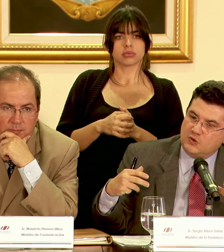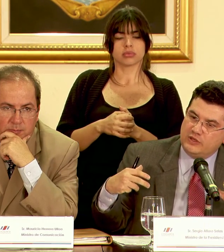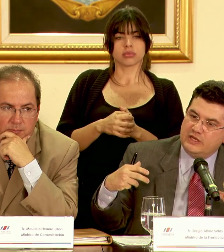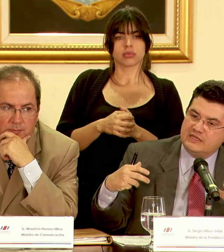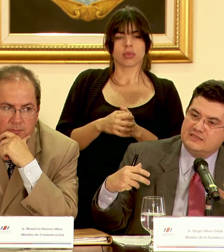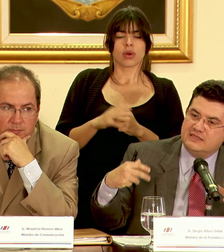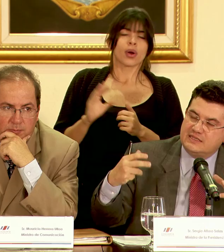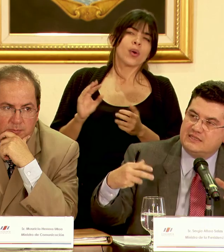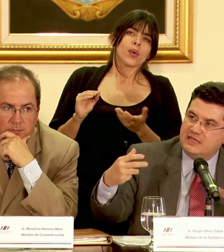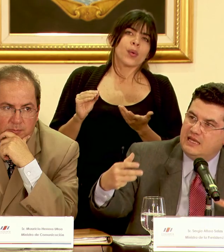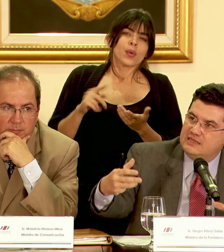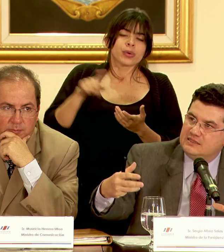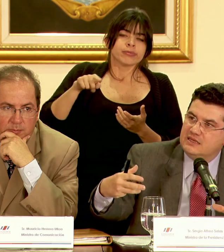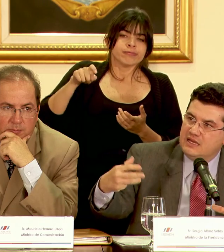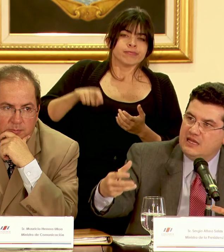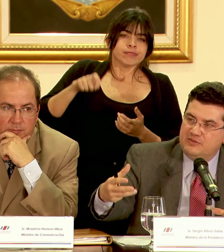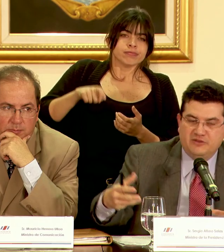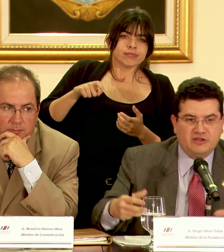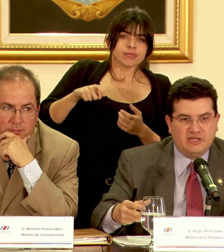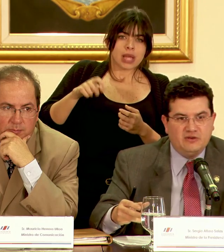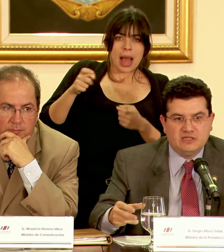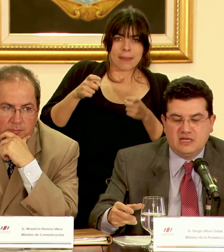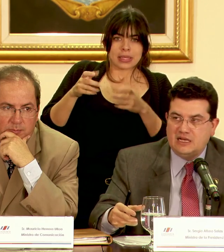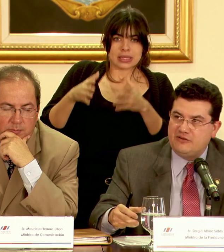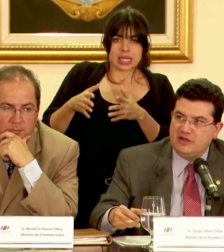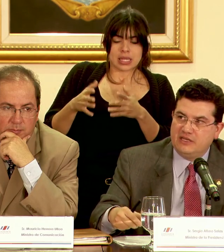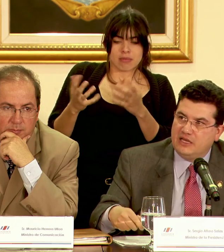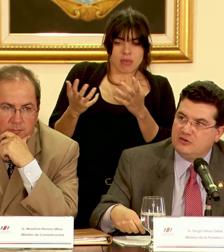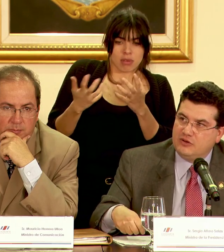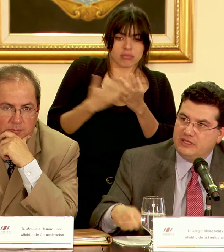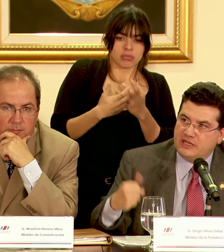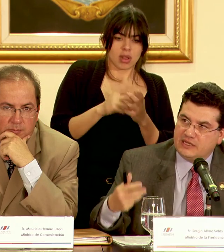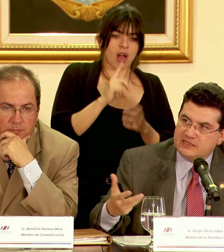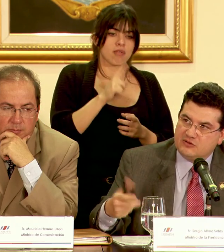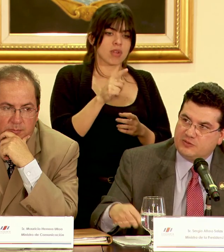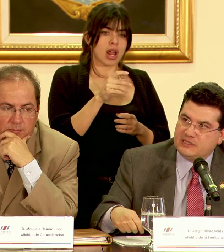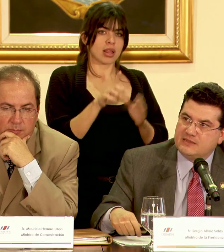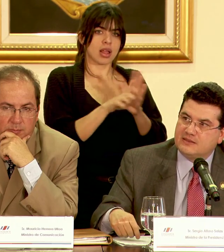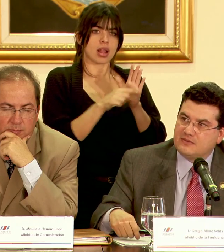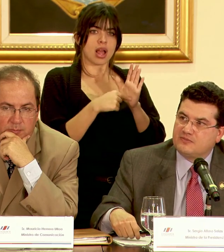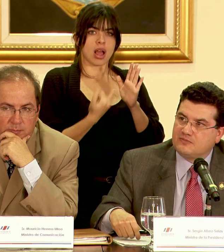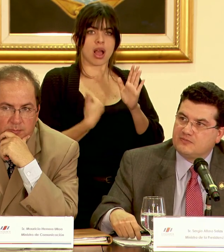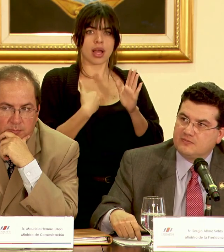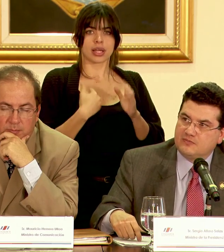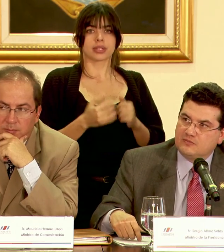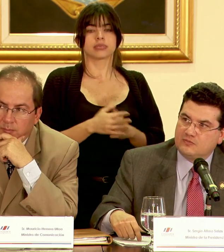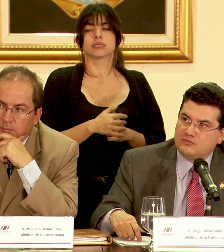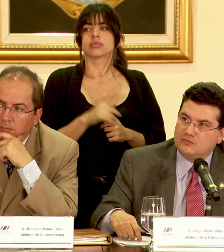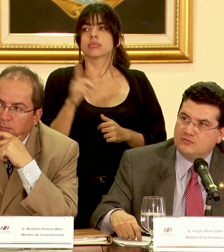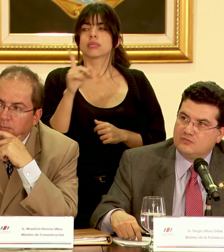o de las necesidades administrativas a la realidad jurídica que se nos presenta